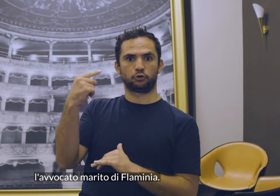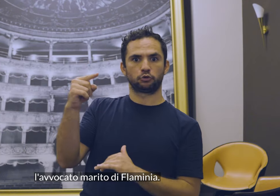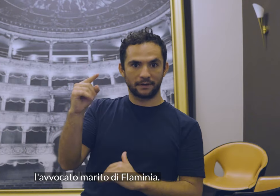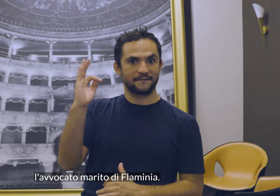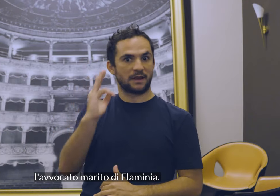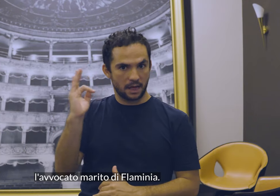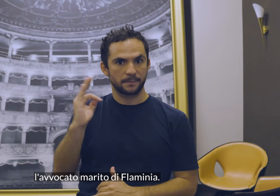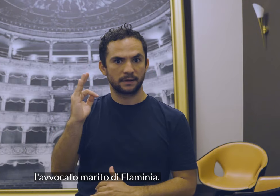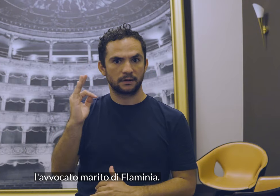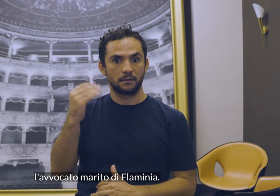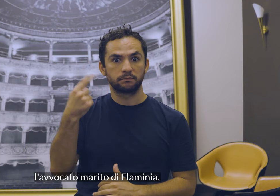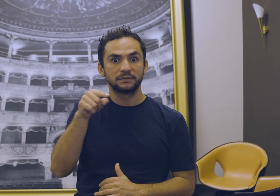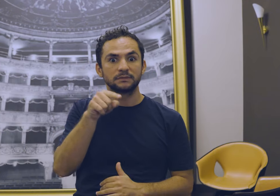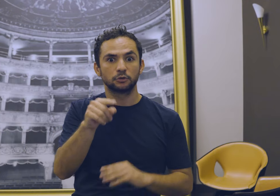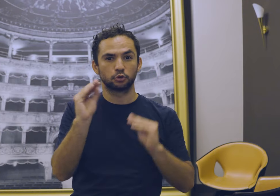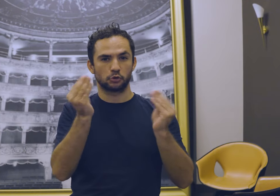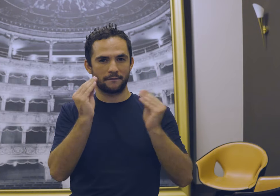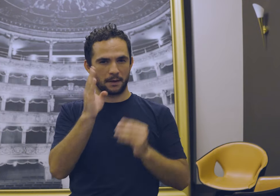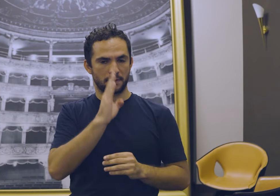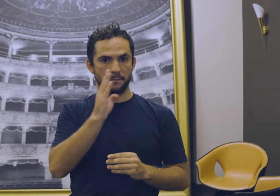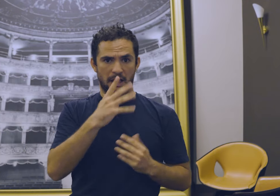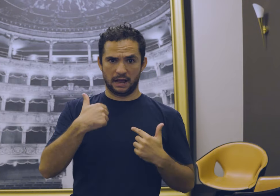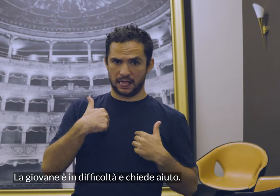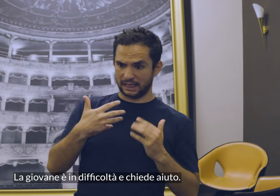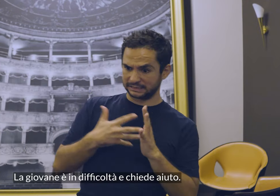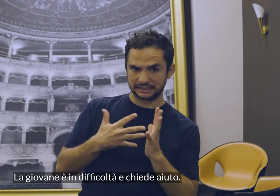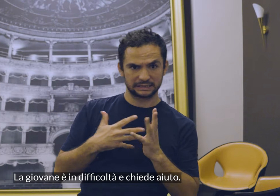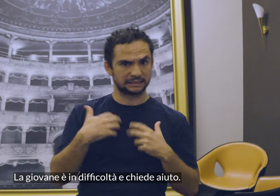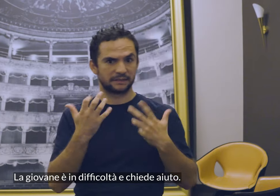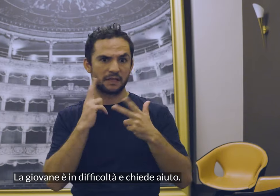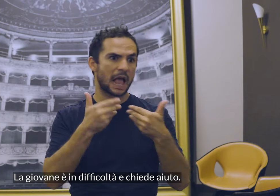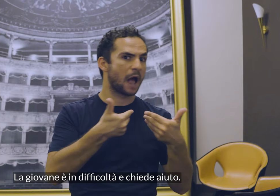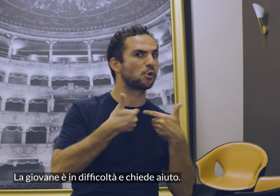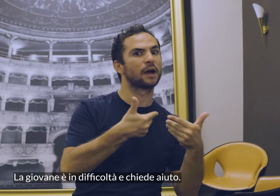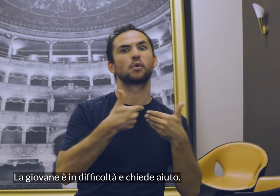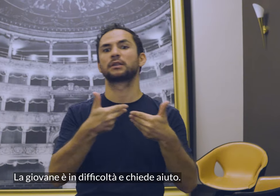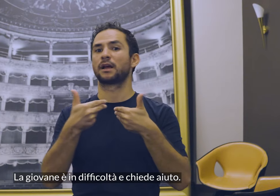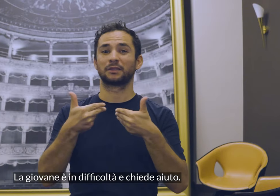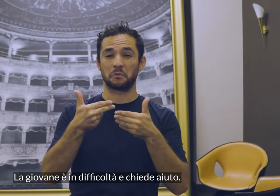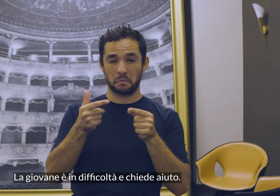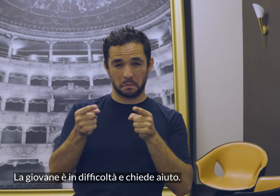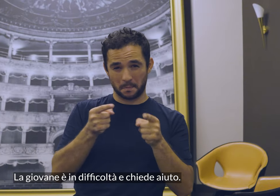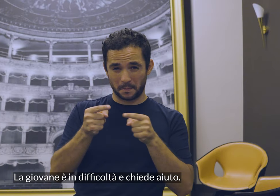marito di Flaminia. La giovane è in difficoltà e chiede aiuto.